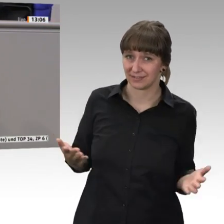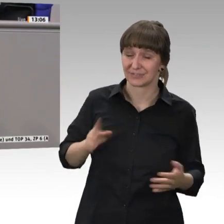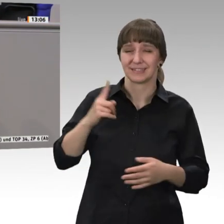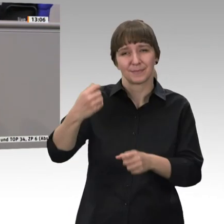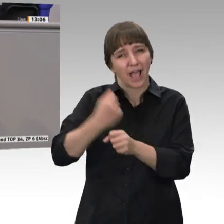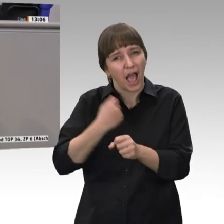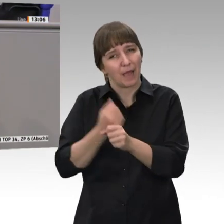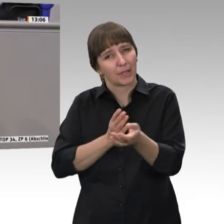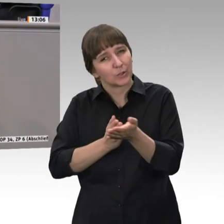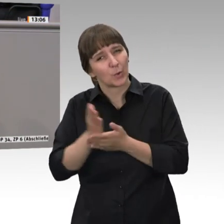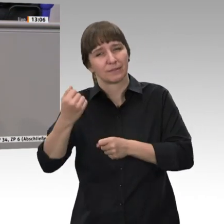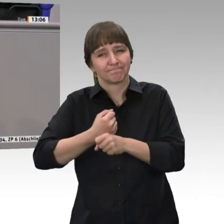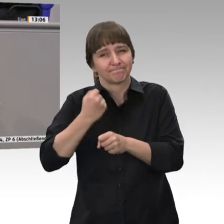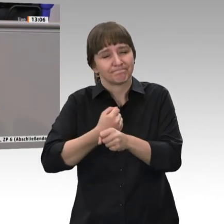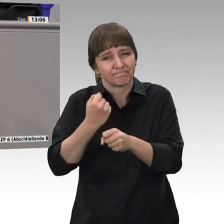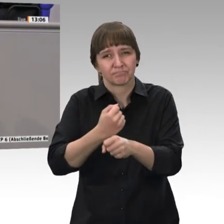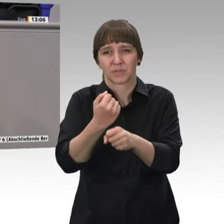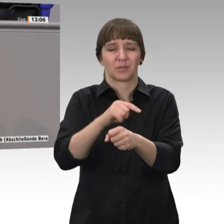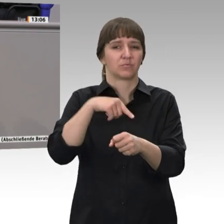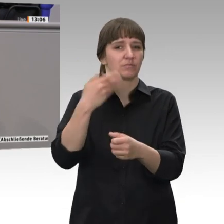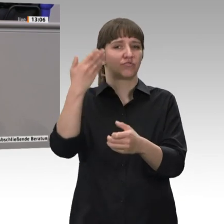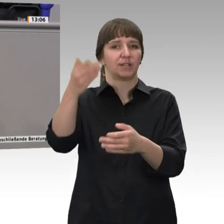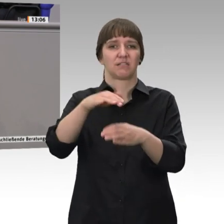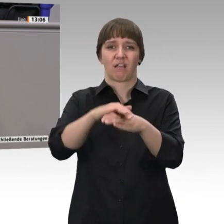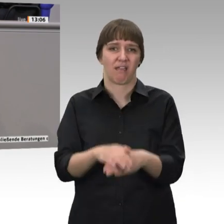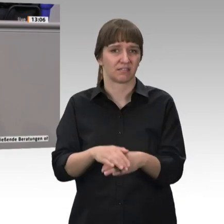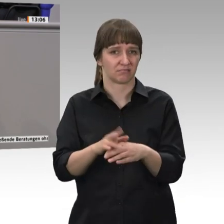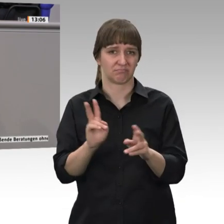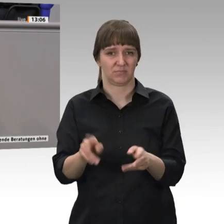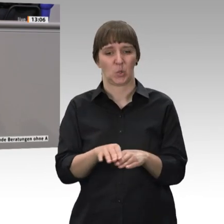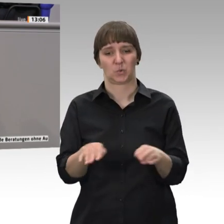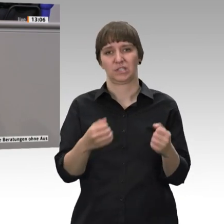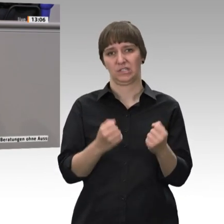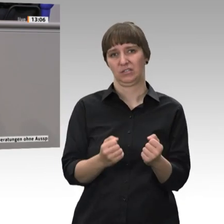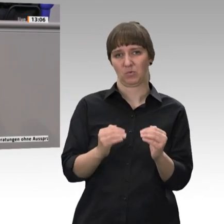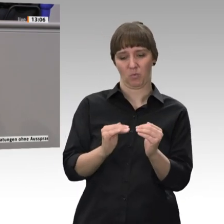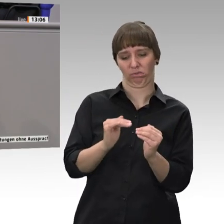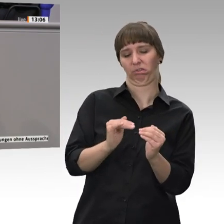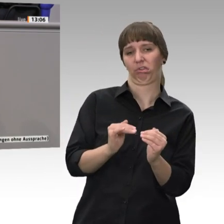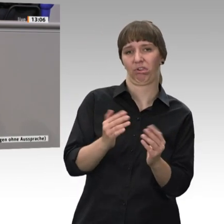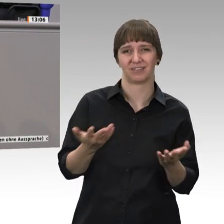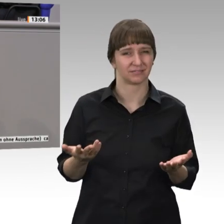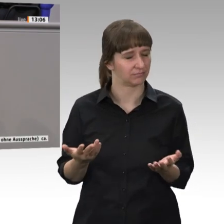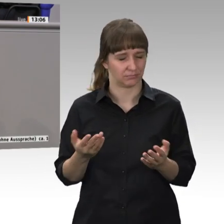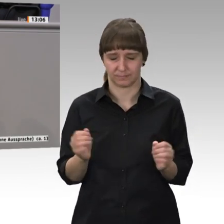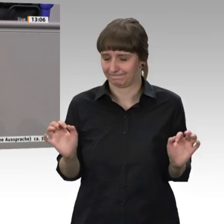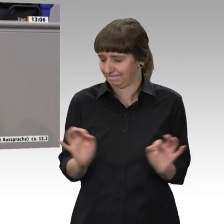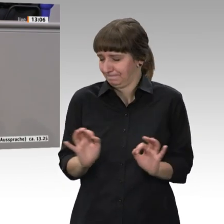Rentenbeiträgen oft in der Rente nur in Grundsicherungsnähe landen. Es wäre zynisch, diesen Menschen, die gerade unseren